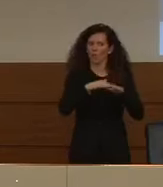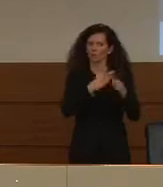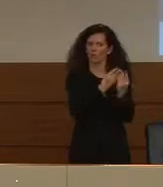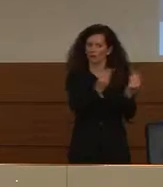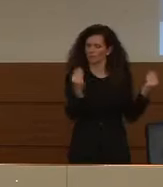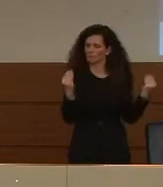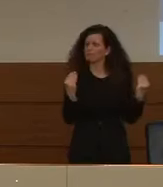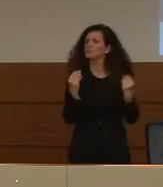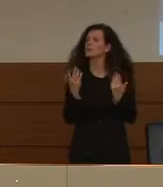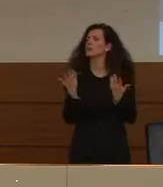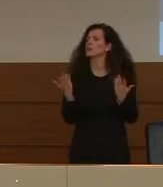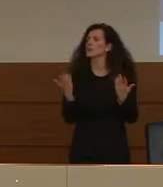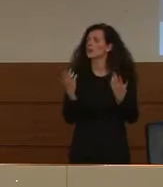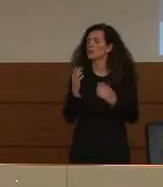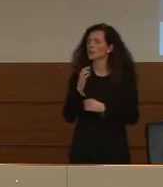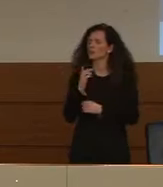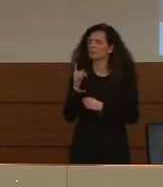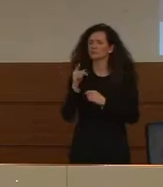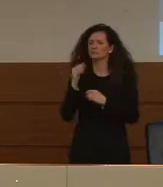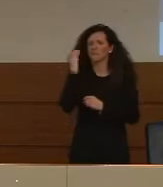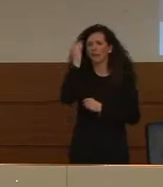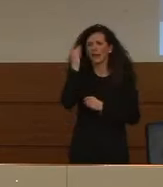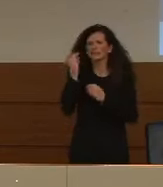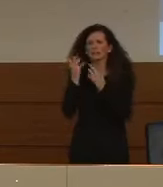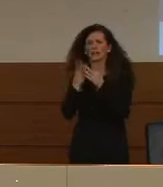pensate che si possa rimediare?